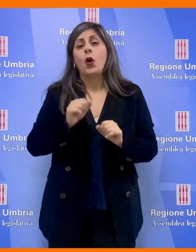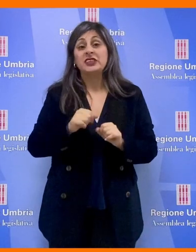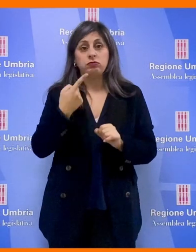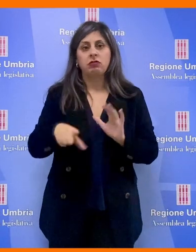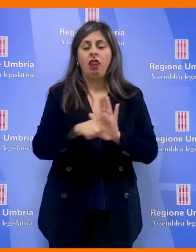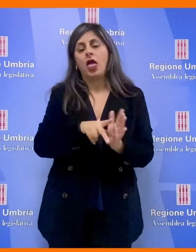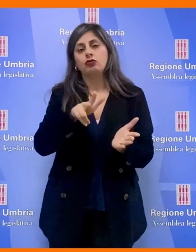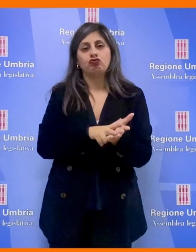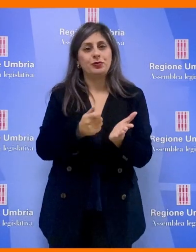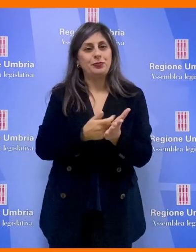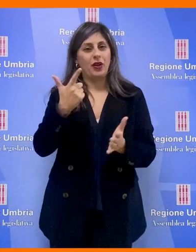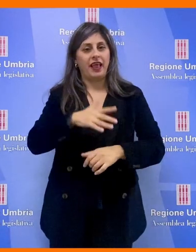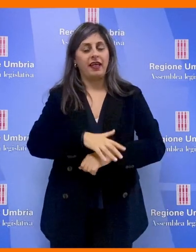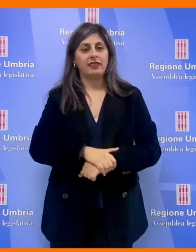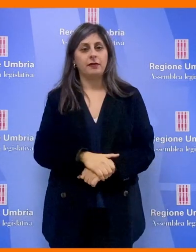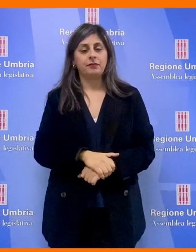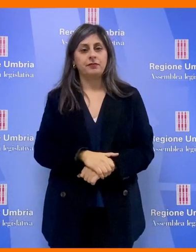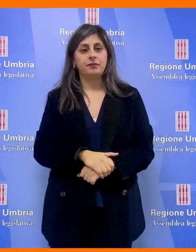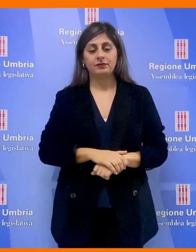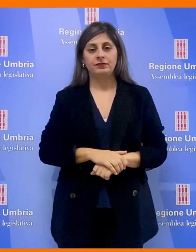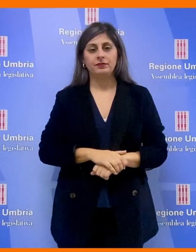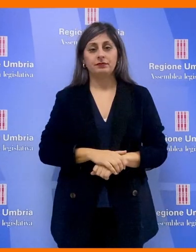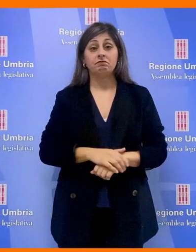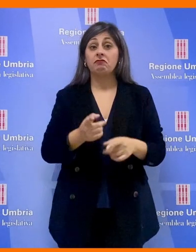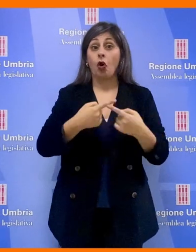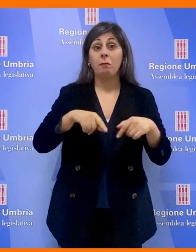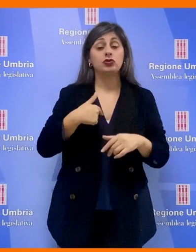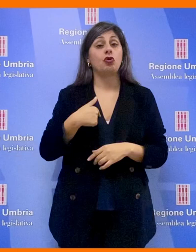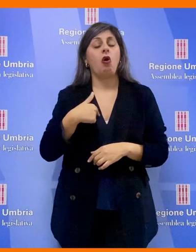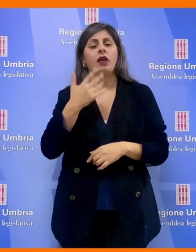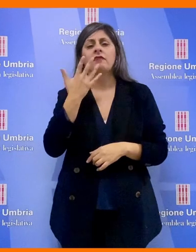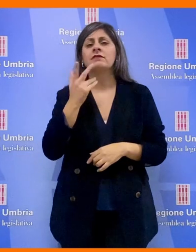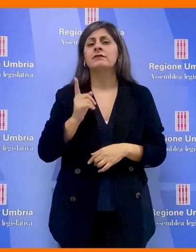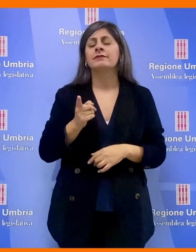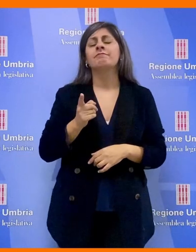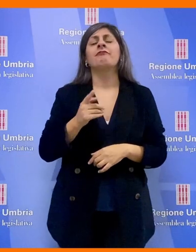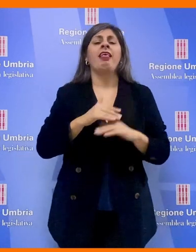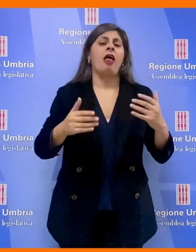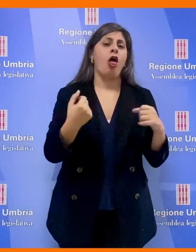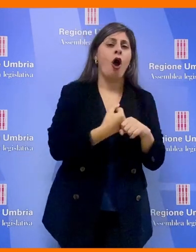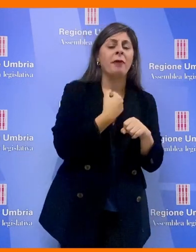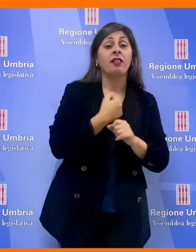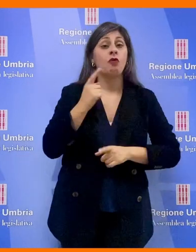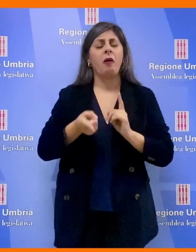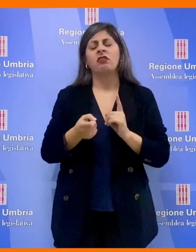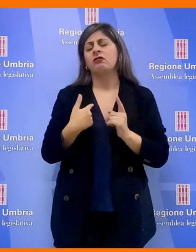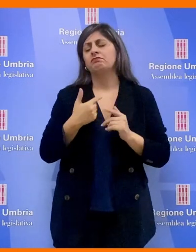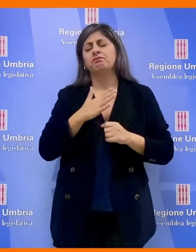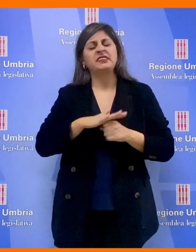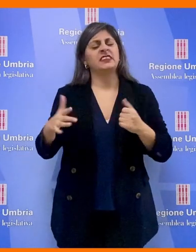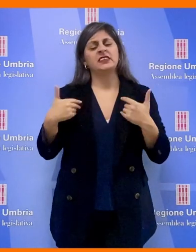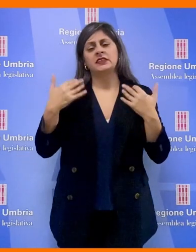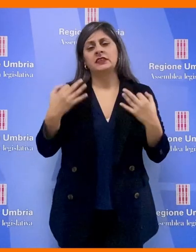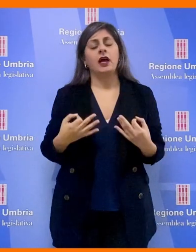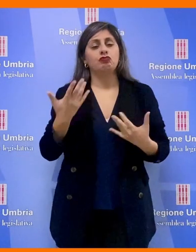importante legge. La volontà della commissione dal punto di vista sia operativo che politico è totale. Abbiamo